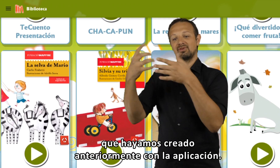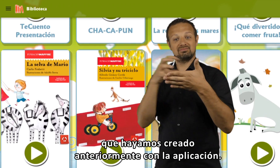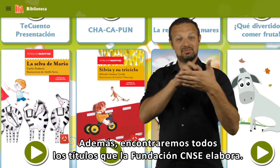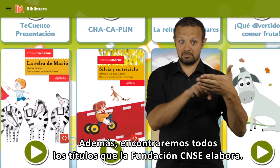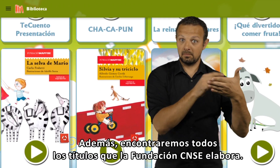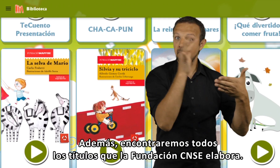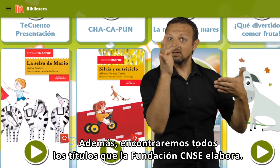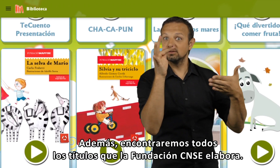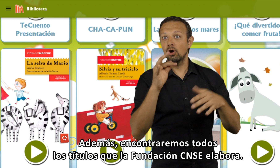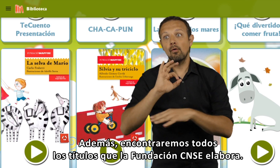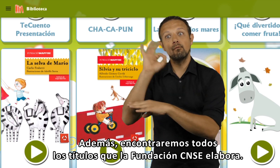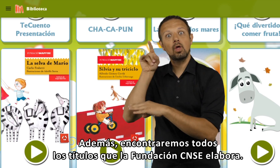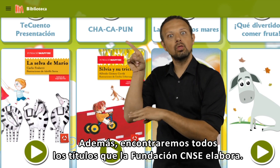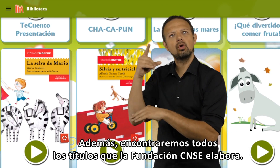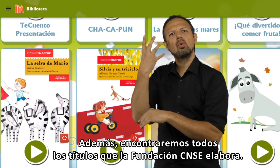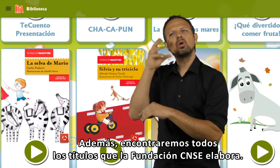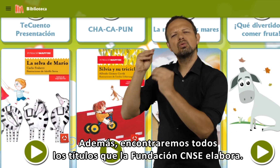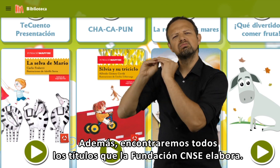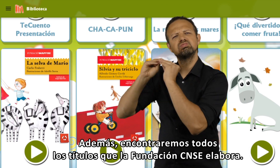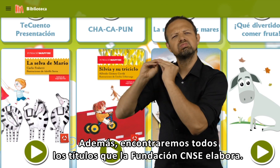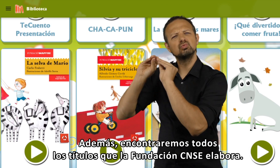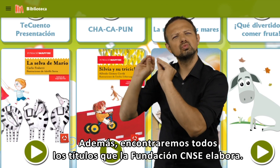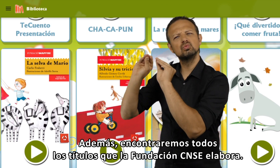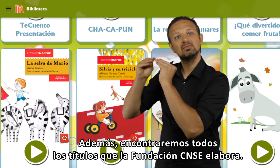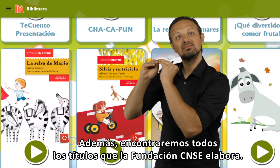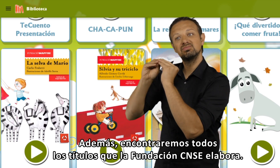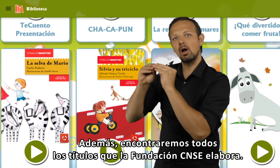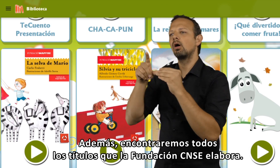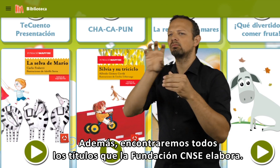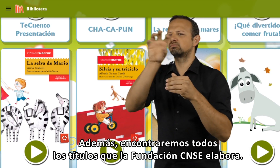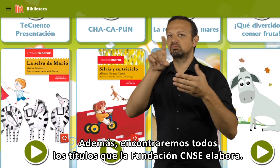Además, encontraremos todos los títulos que la Fundación CNSE elabora.